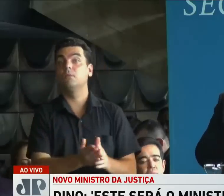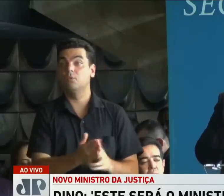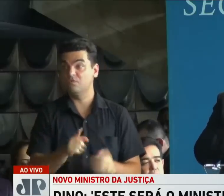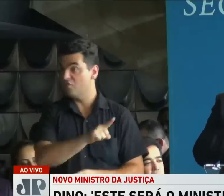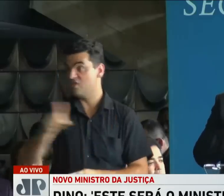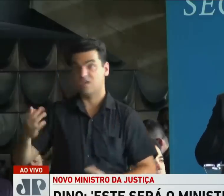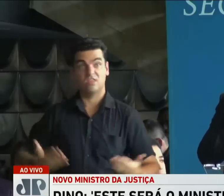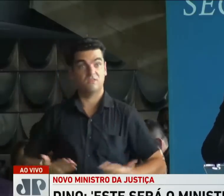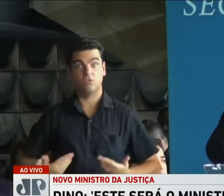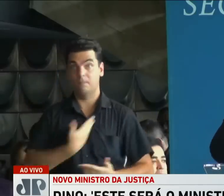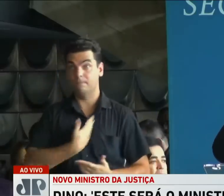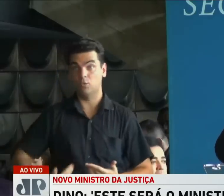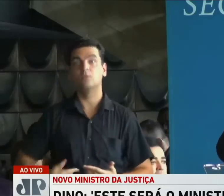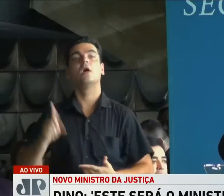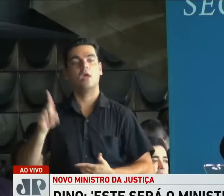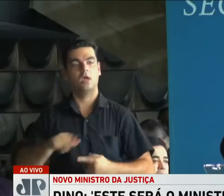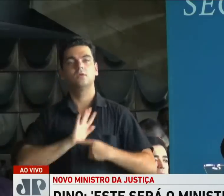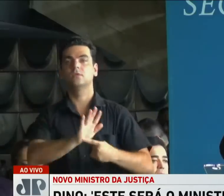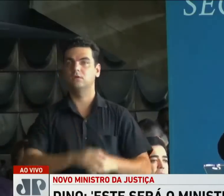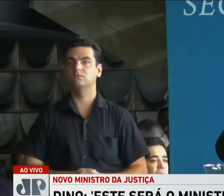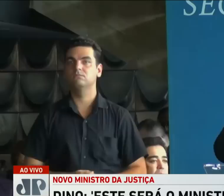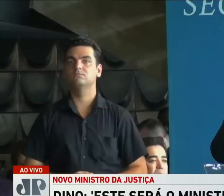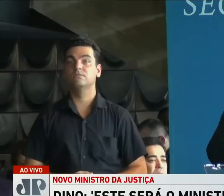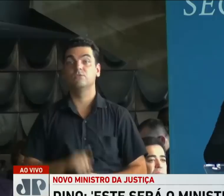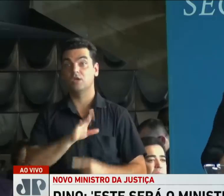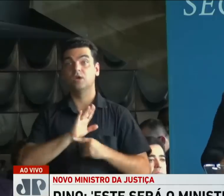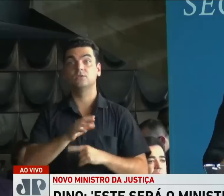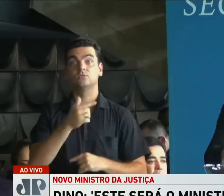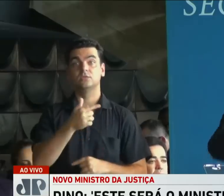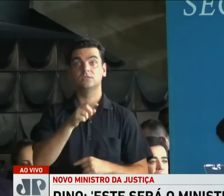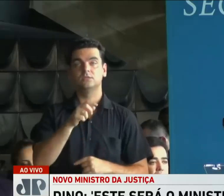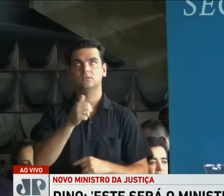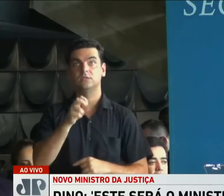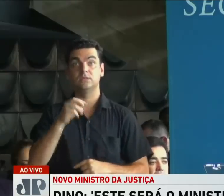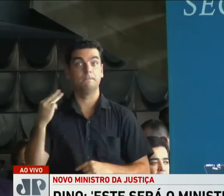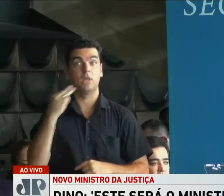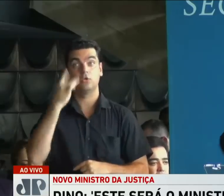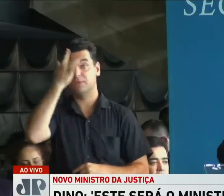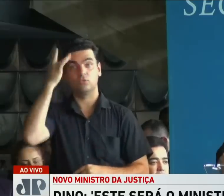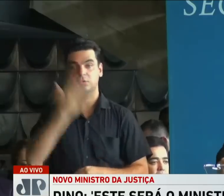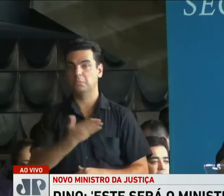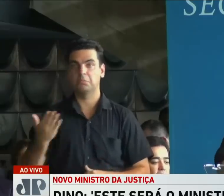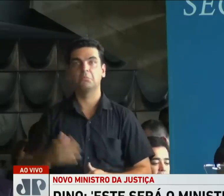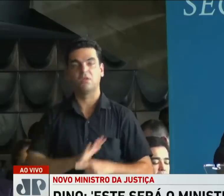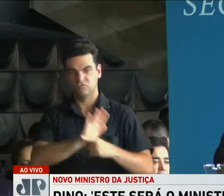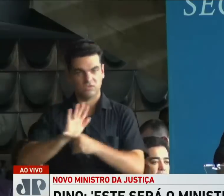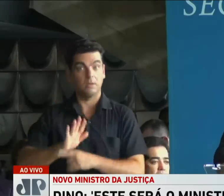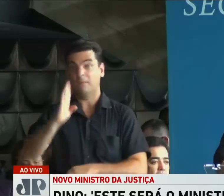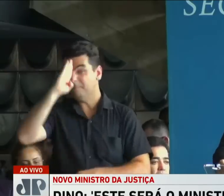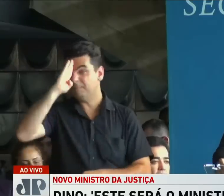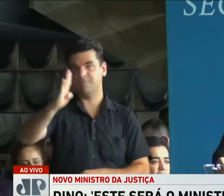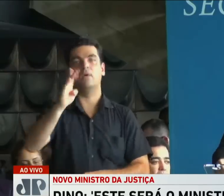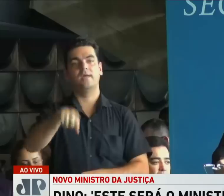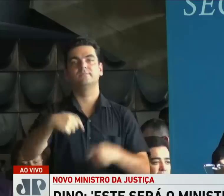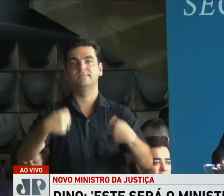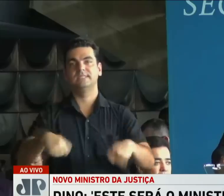servidoras públicas, temos lado. Servimos aos 215 milhões de brasileiros, mas, prioritariamente, aqueles que